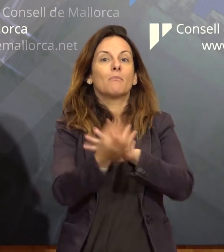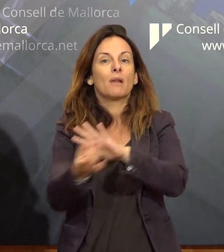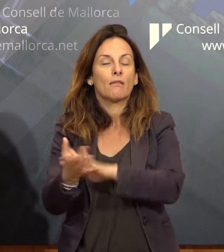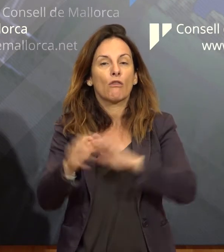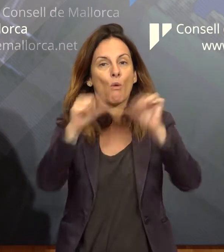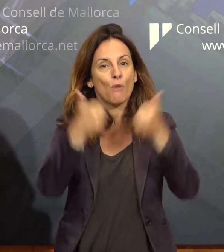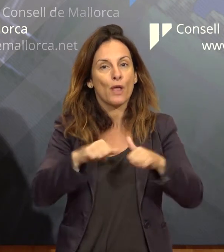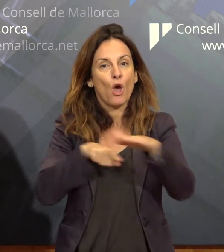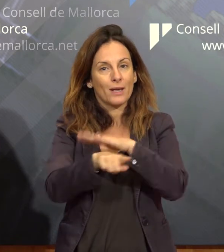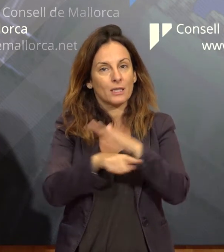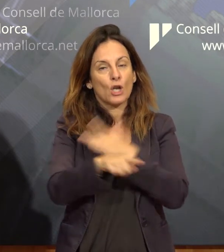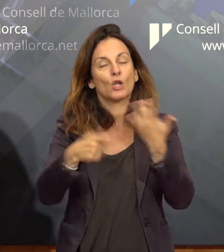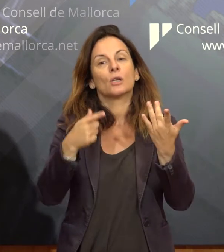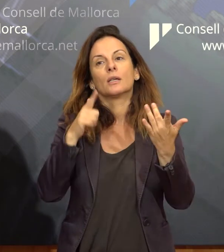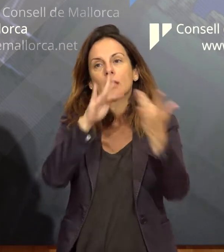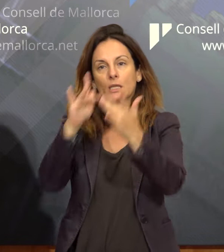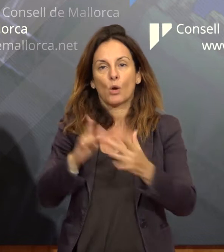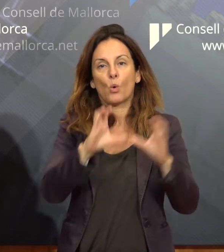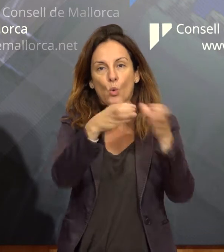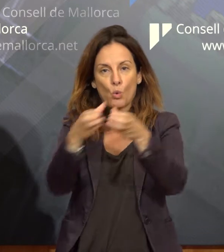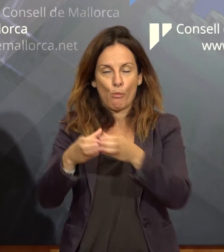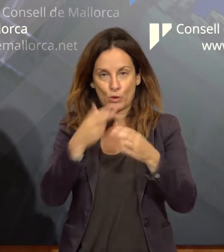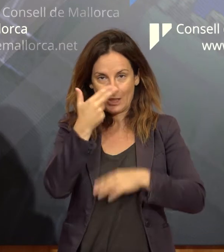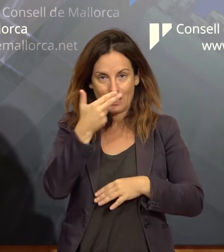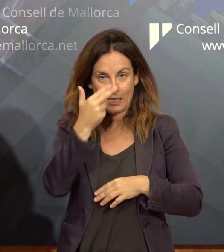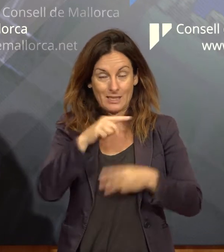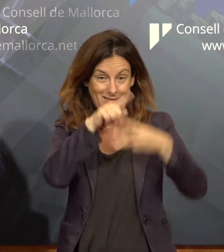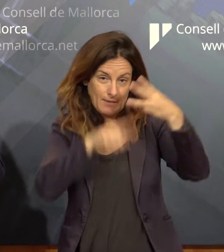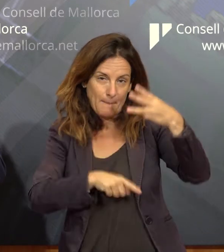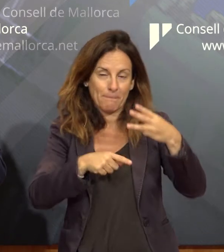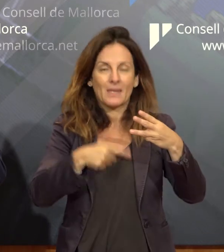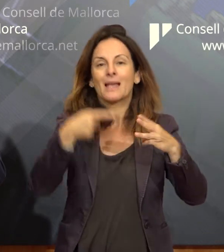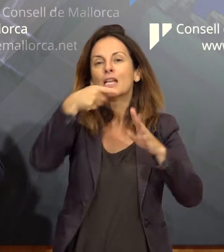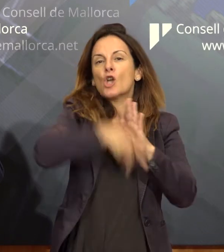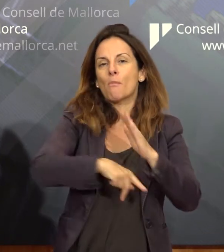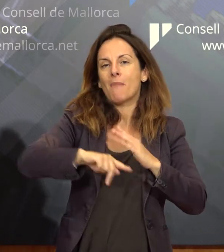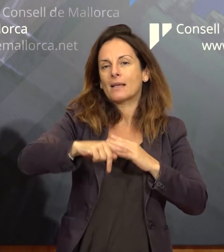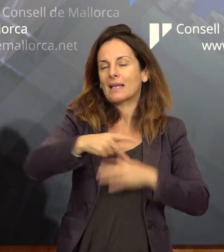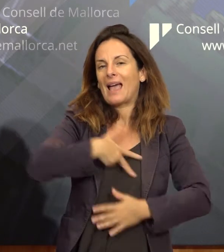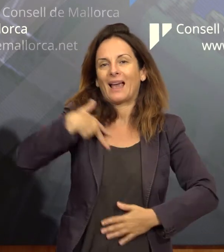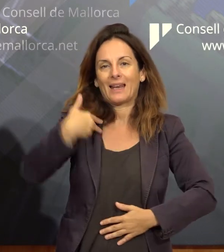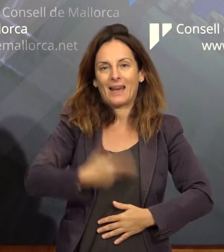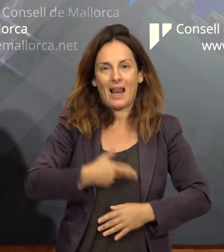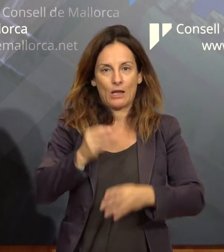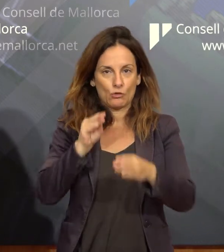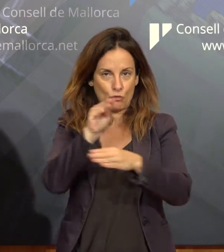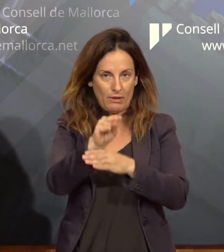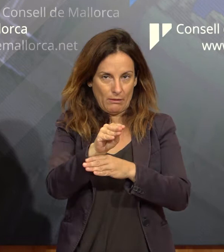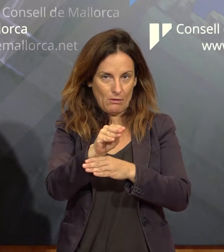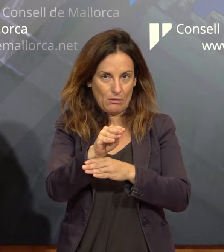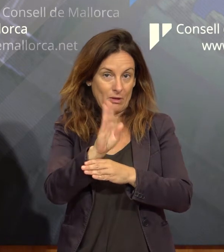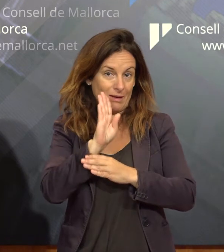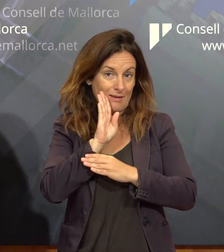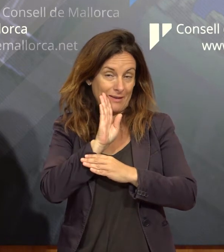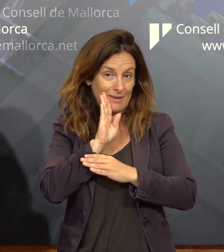de les relacions amb el grup d'interès. Aquestes són la base general en què se presenten aquestes